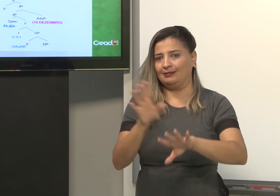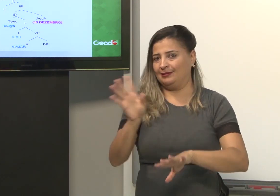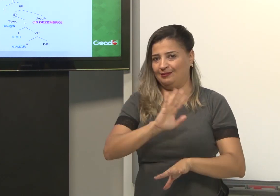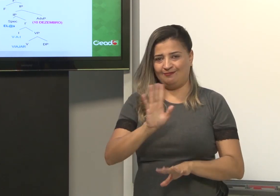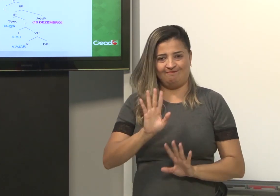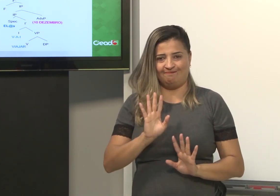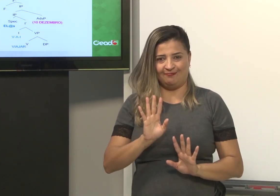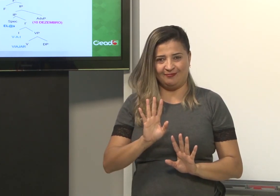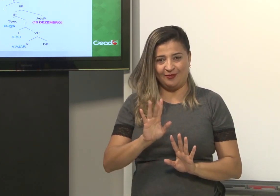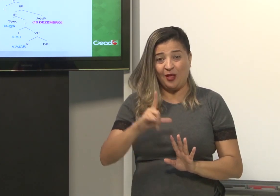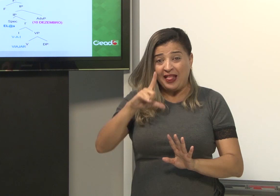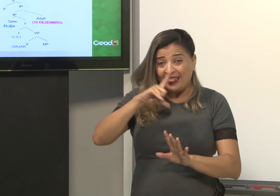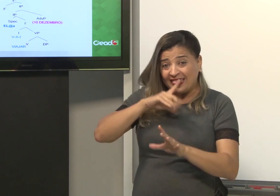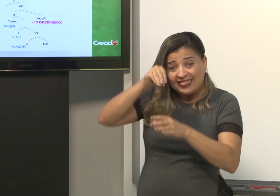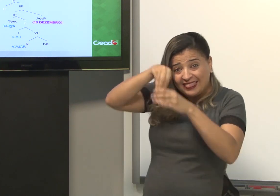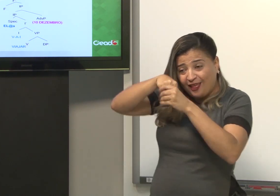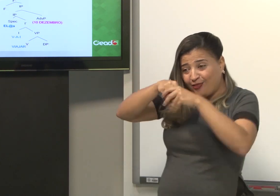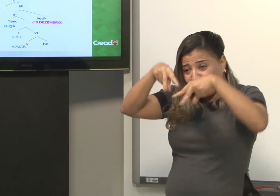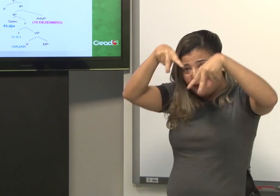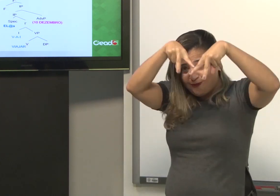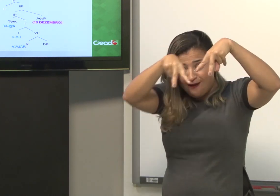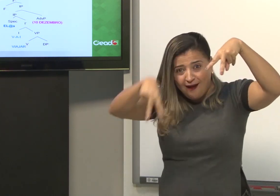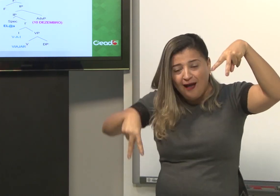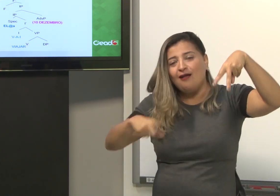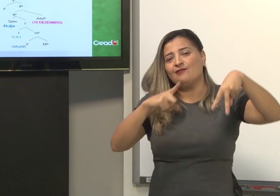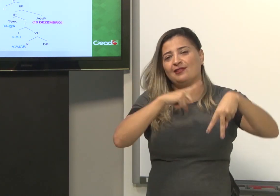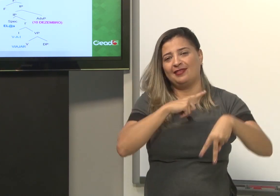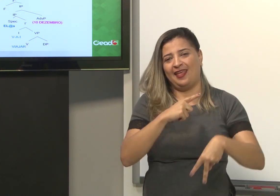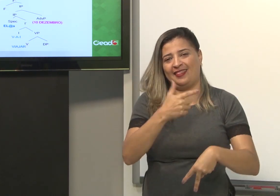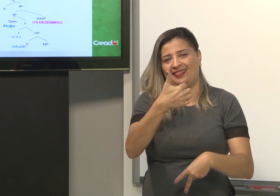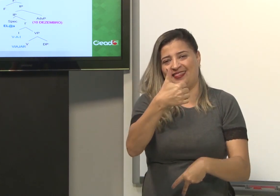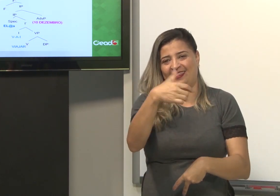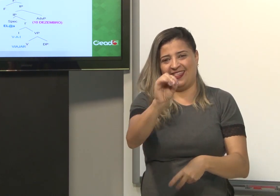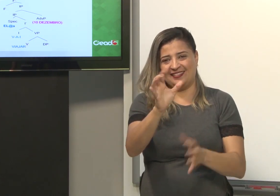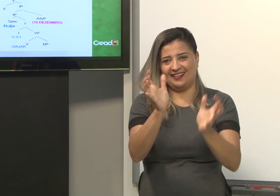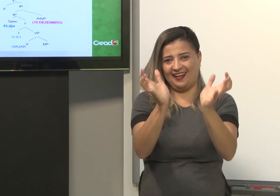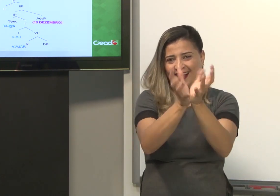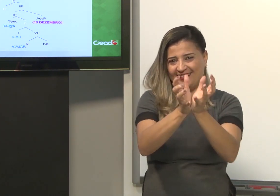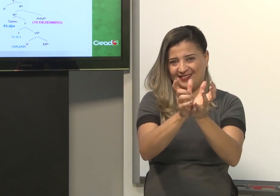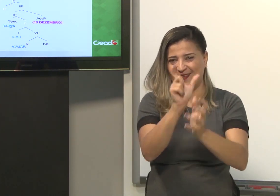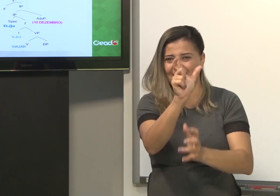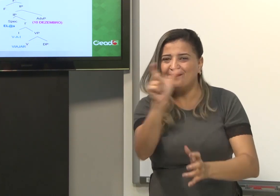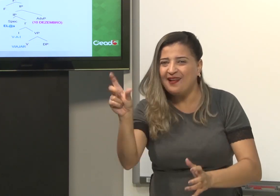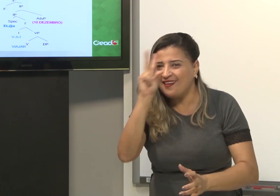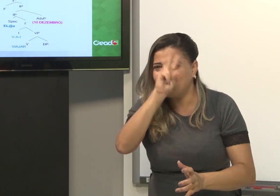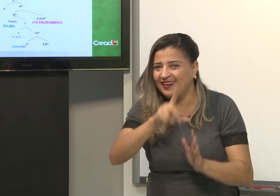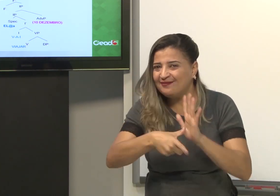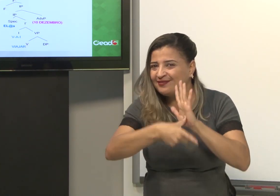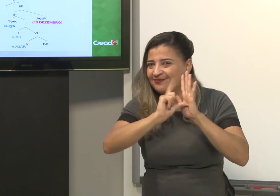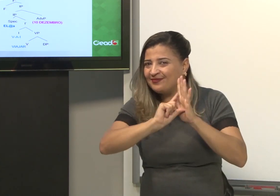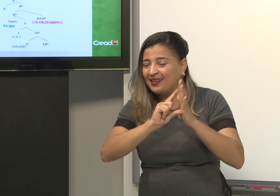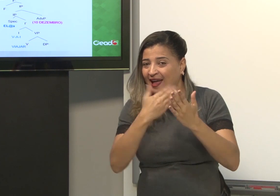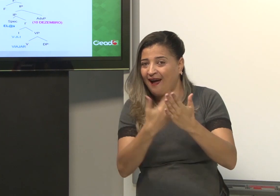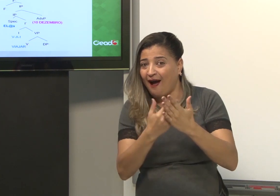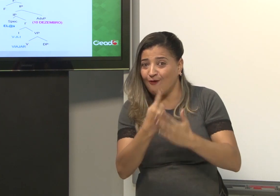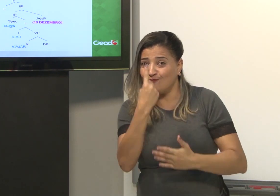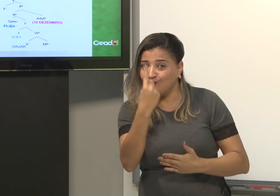ensinar, não. Então tem que ser bem detalhado. São 10 grupos de palavras. Vocês se lembram que nós